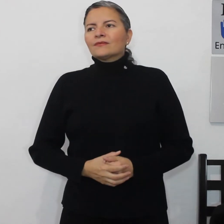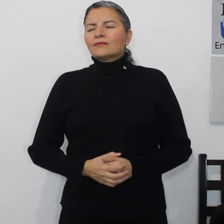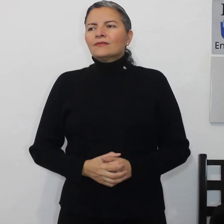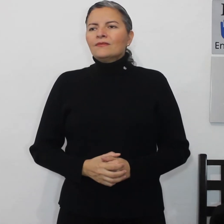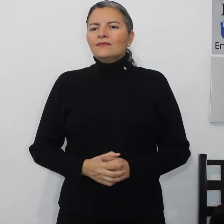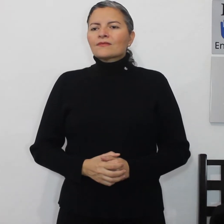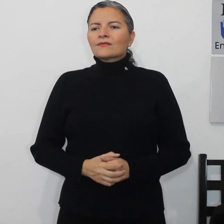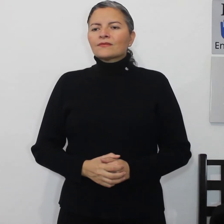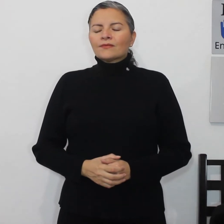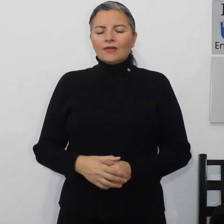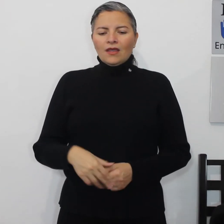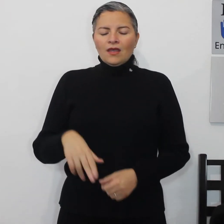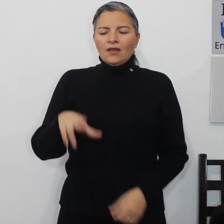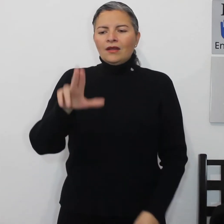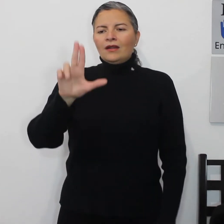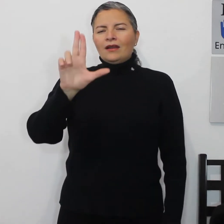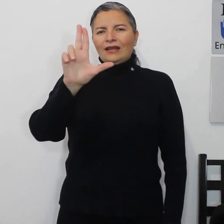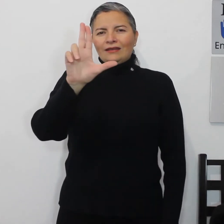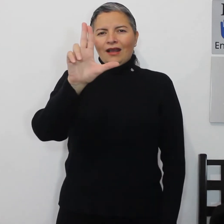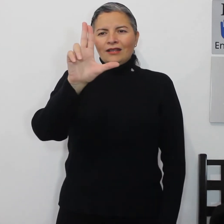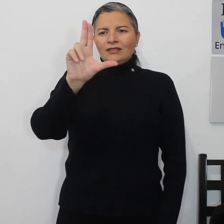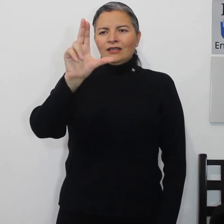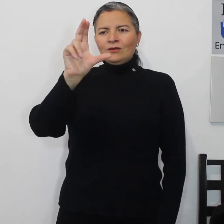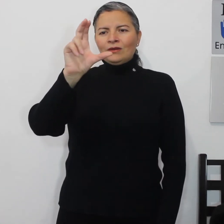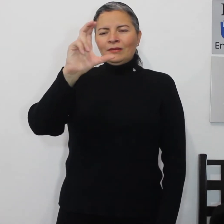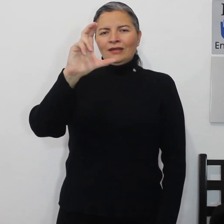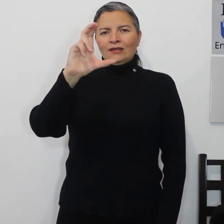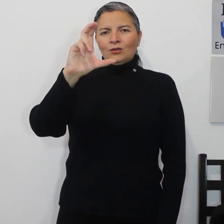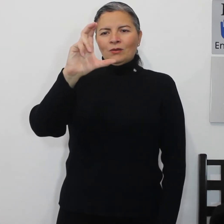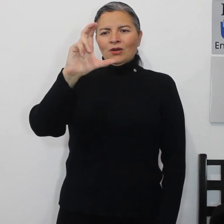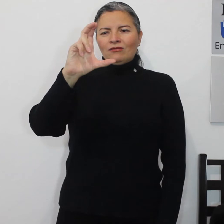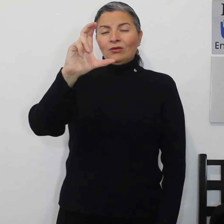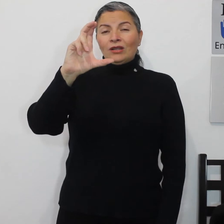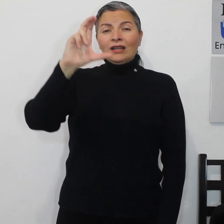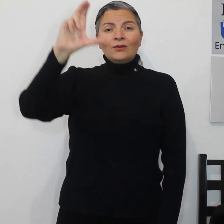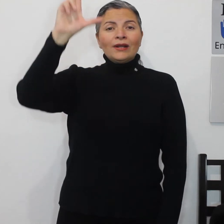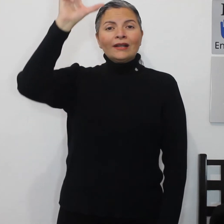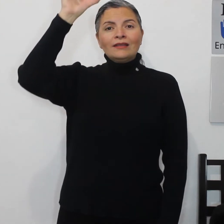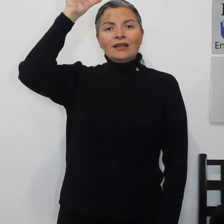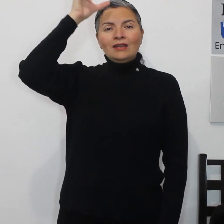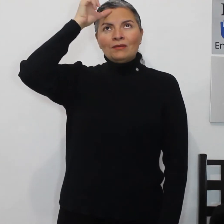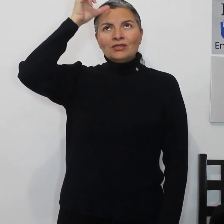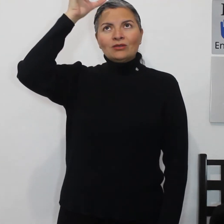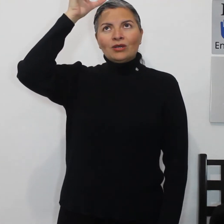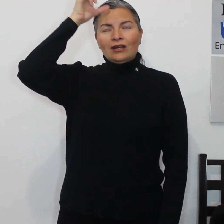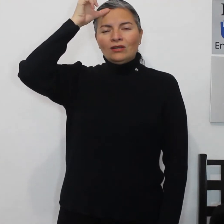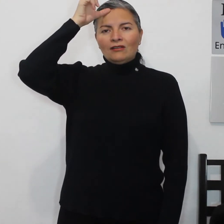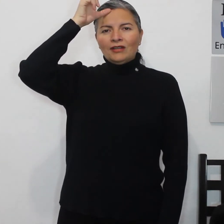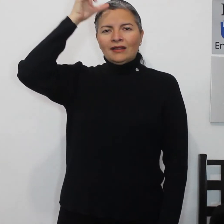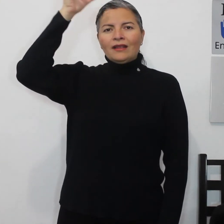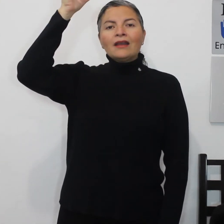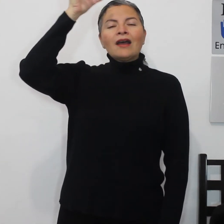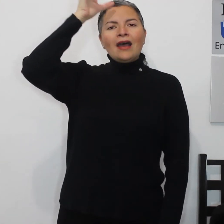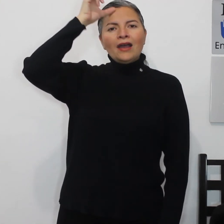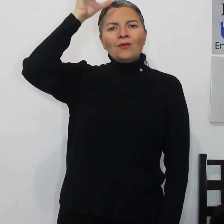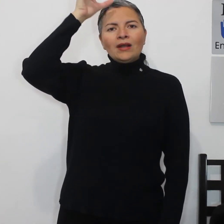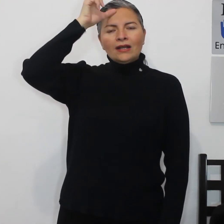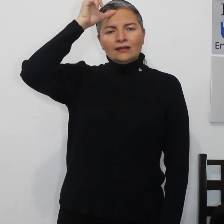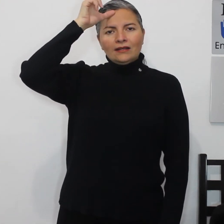aguacate la letra H nuevamente tomamos la figura del aguacate y vamos a tocarlo en la frente aguacate